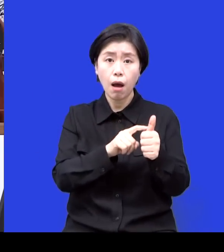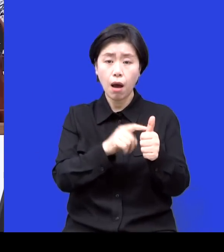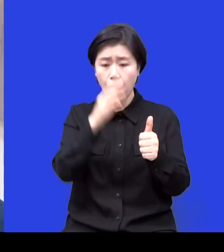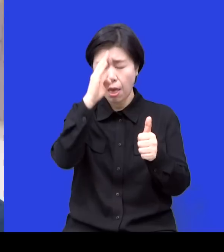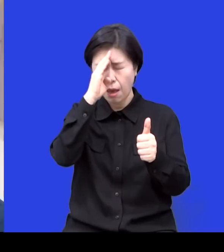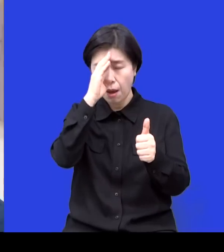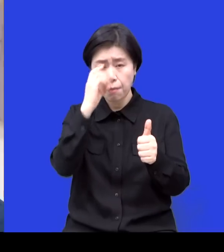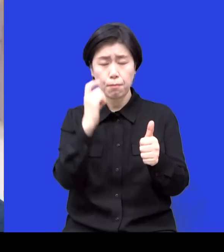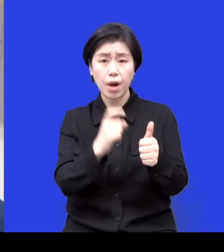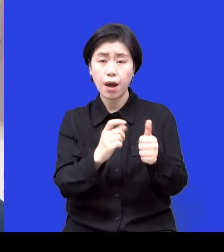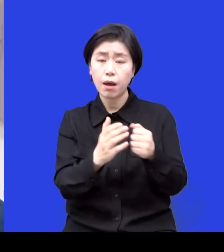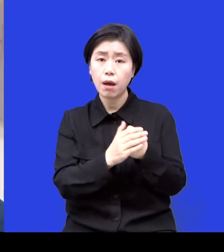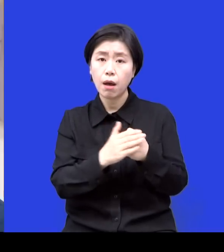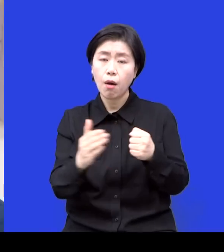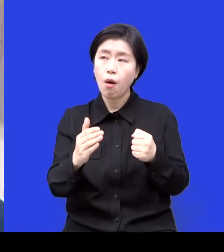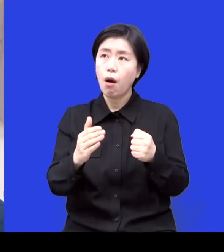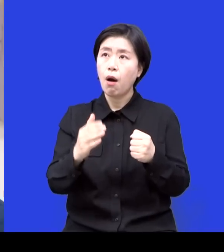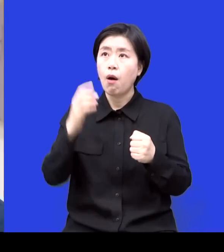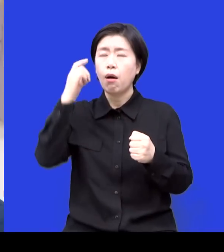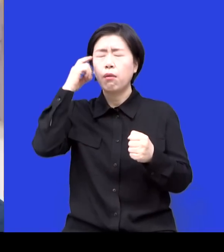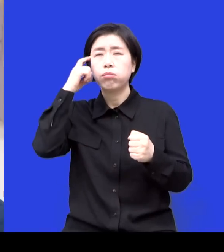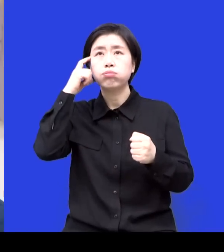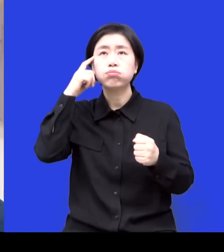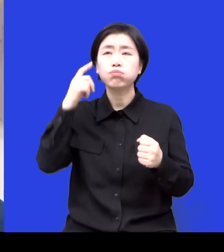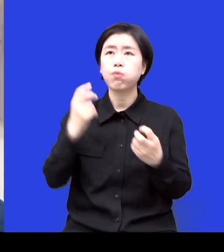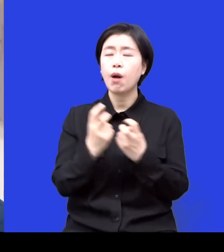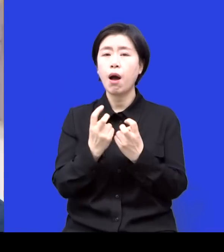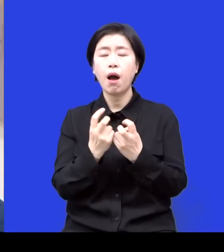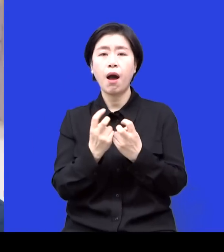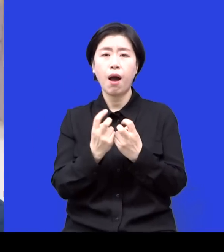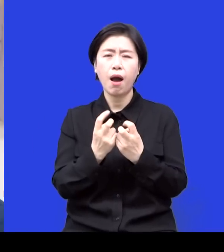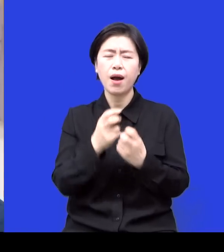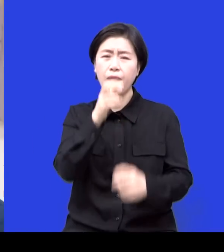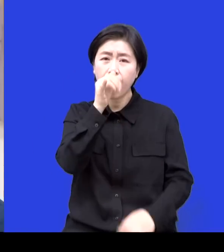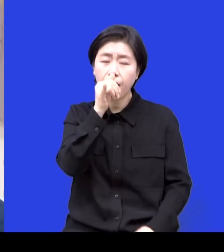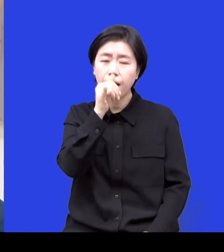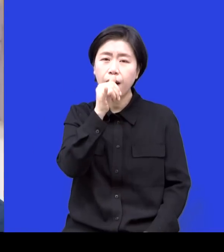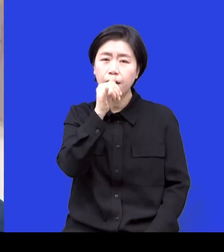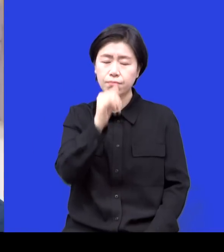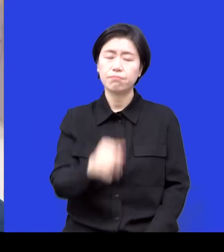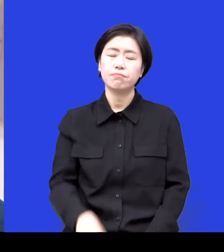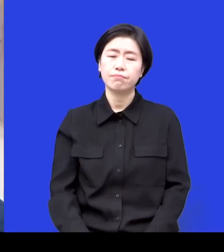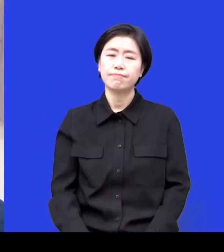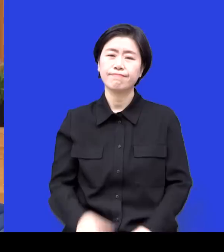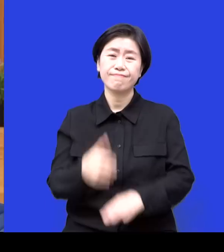그때 더 기도를 많이 했던 것 같아요 하게 되더라고요 네 가족 아프신 분들은